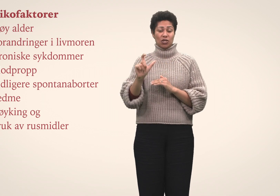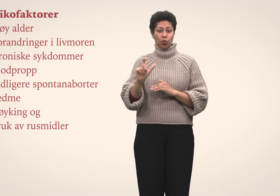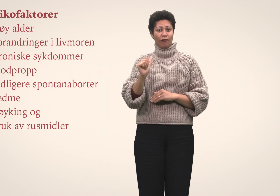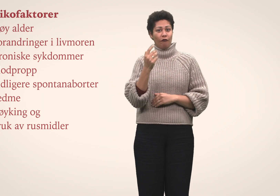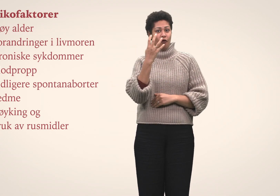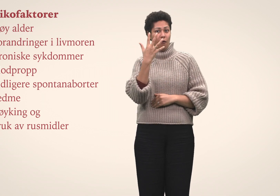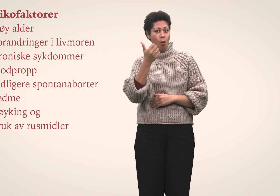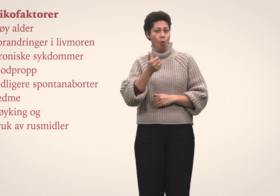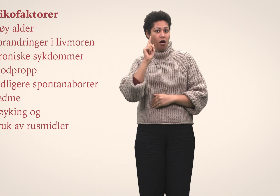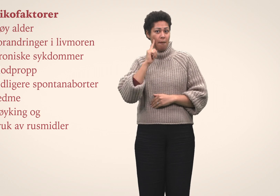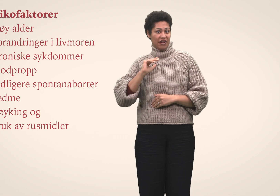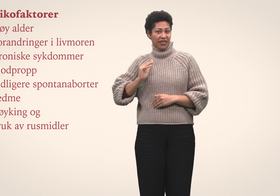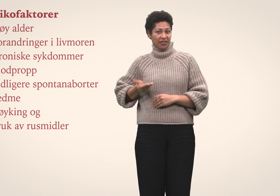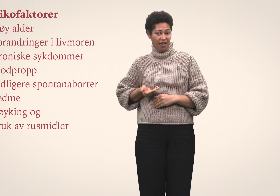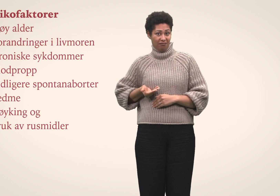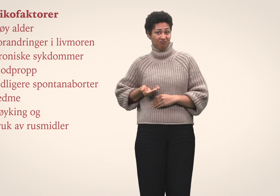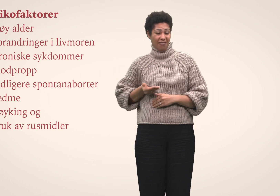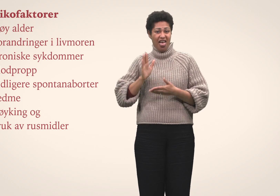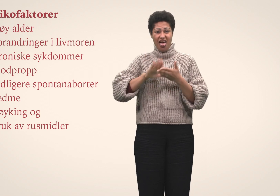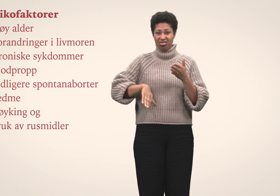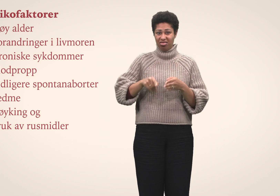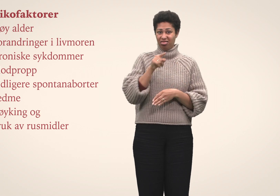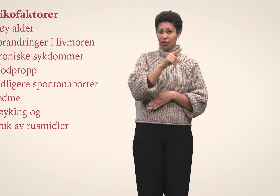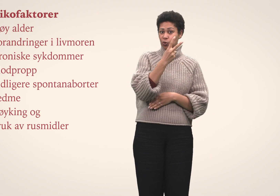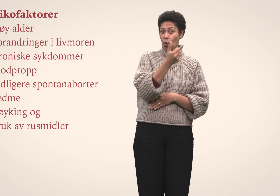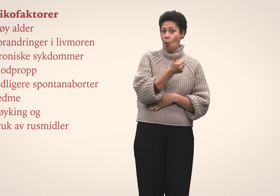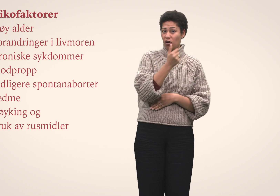risiko for en kvinne over 45 år enn 1 i 20 årene.